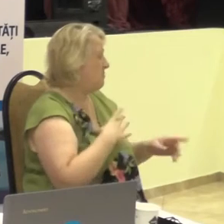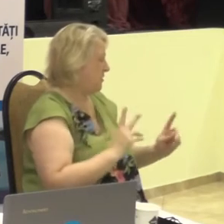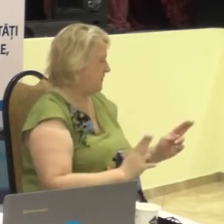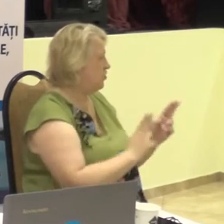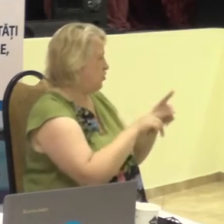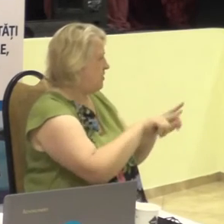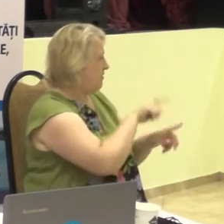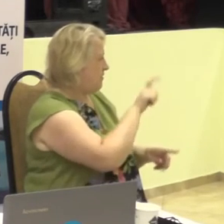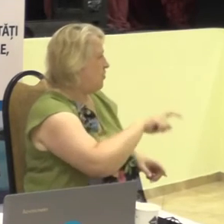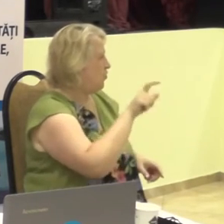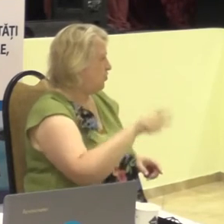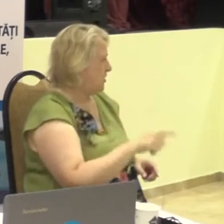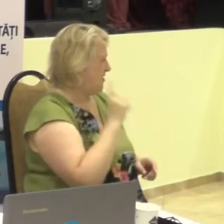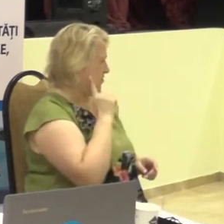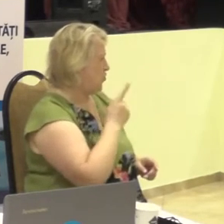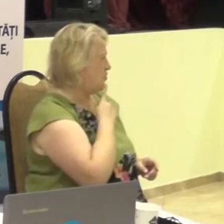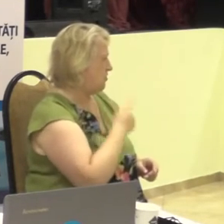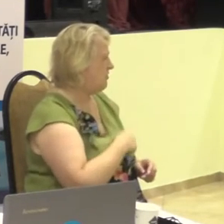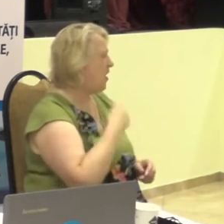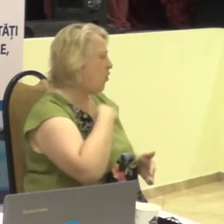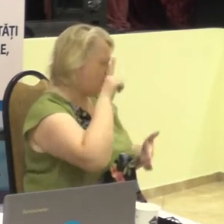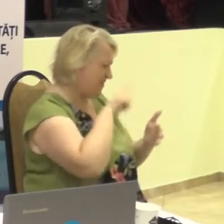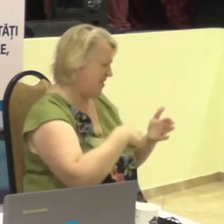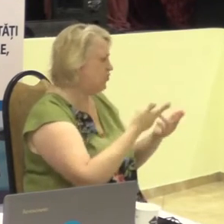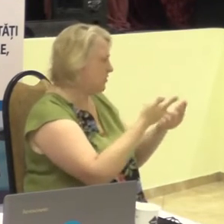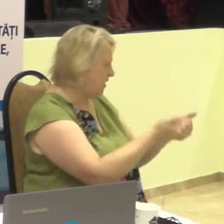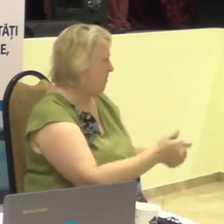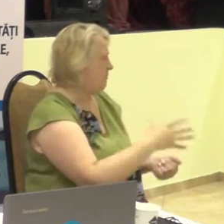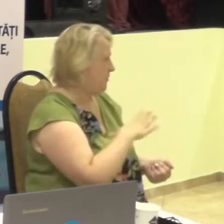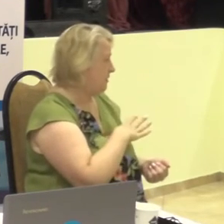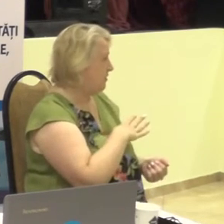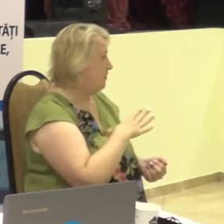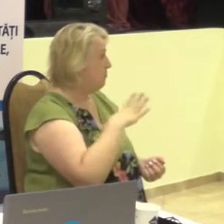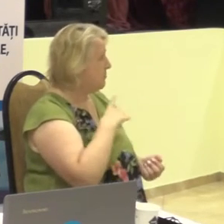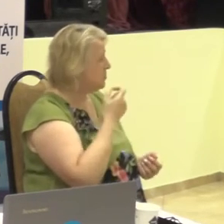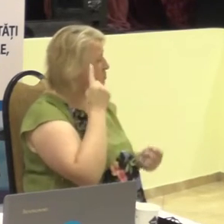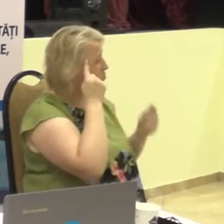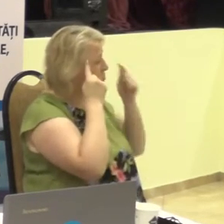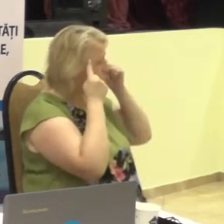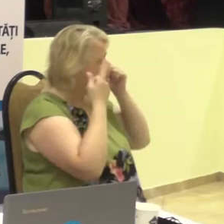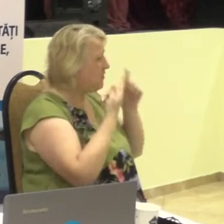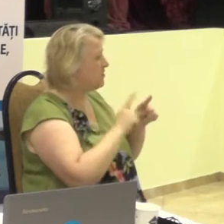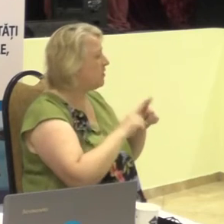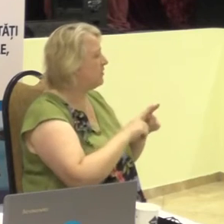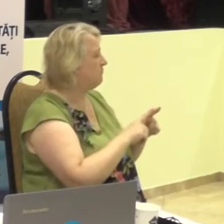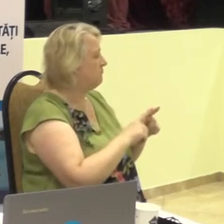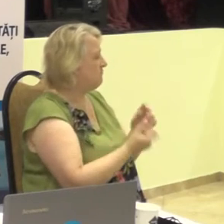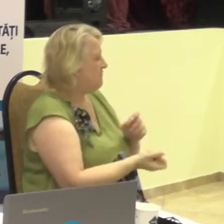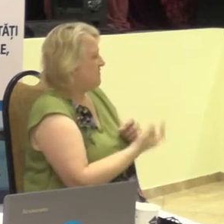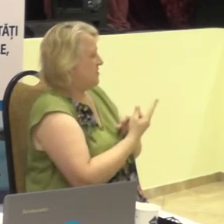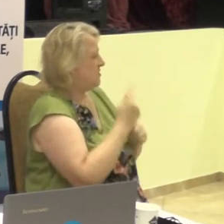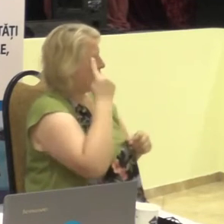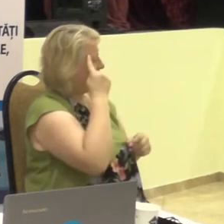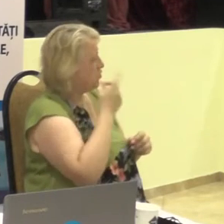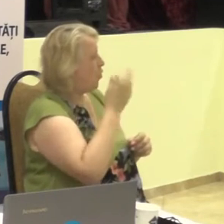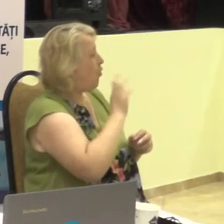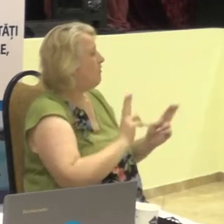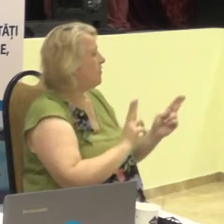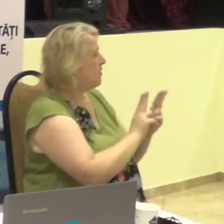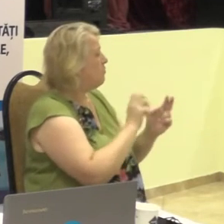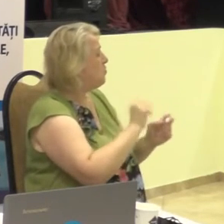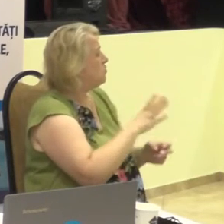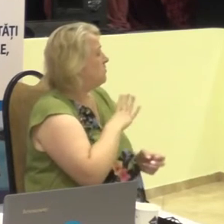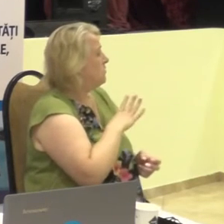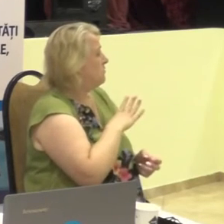oameni. Sunt convinsă că da. V-a pus cumva pe gânduri acea întâlnire? Poate să